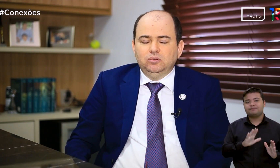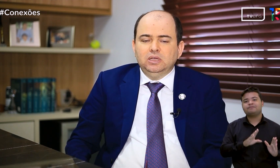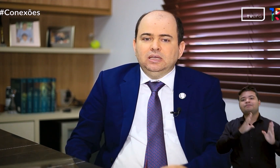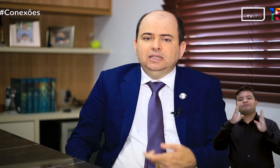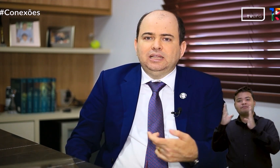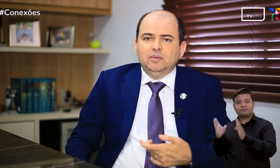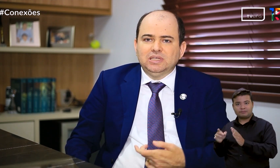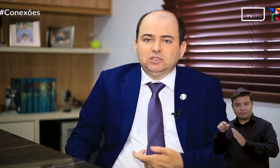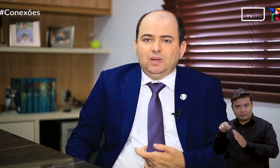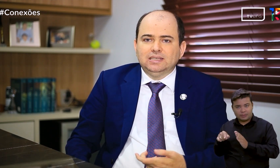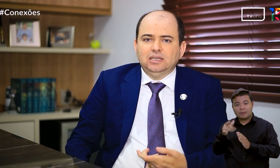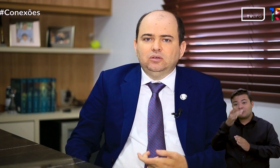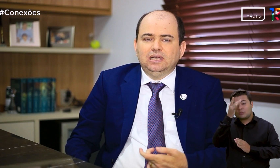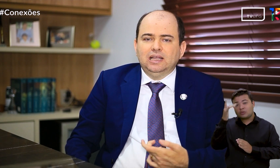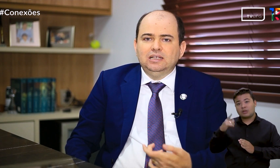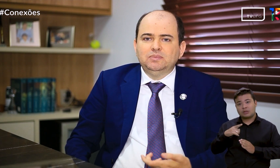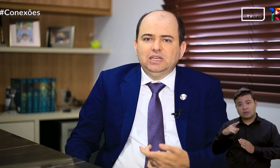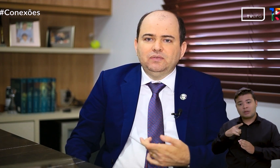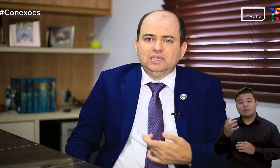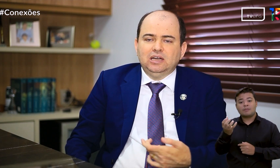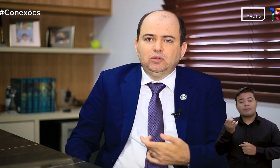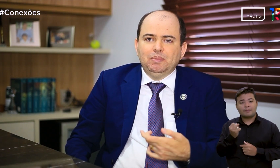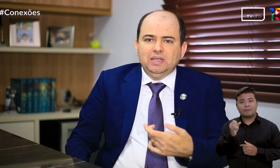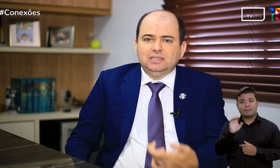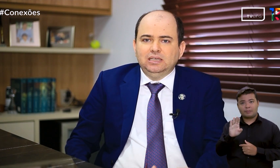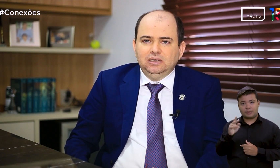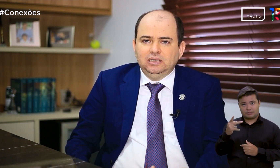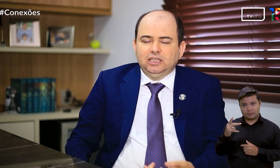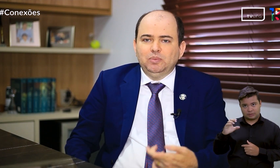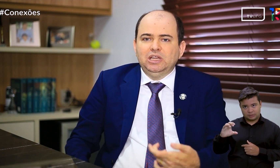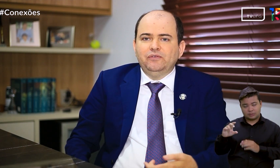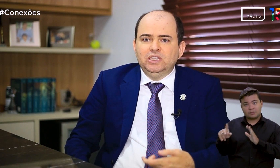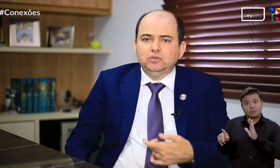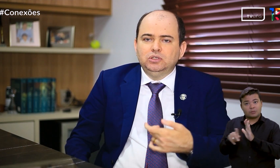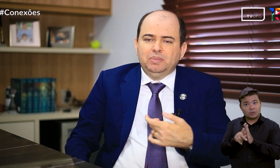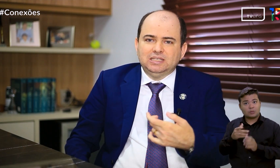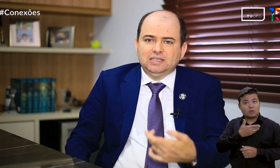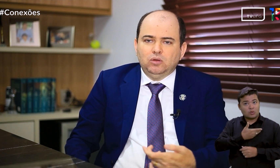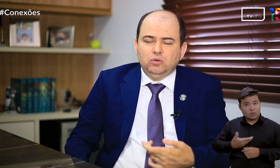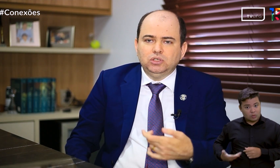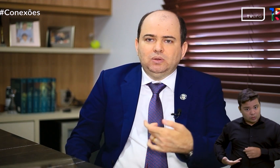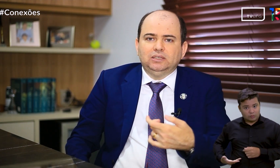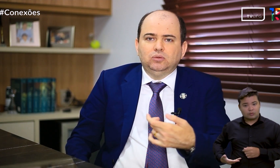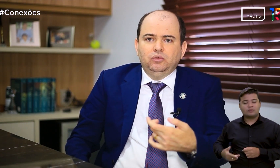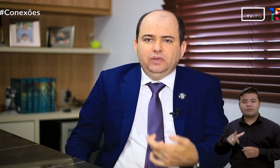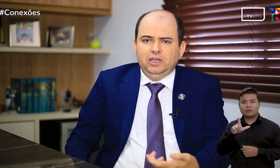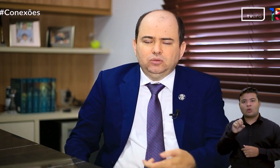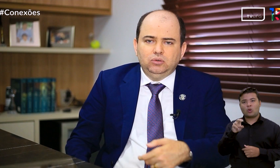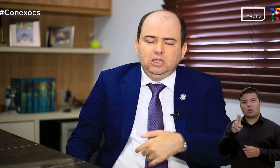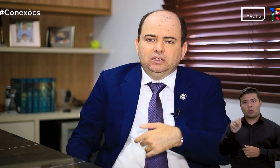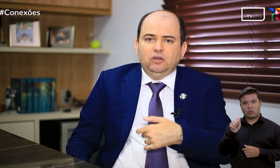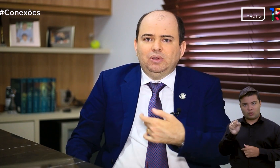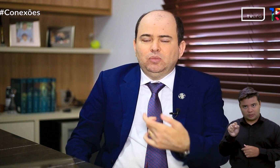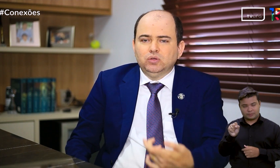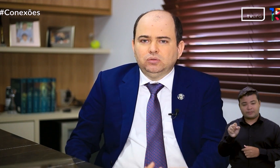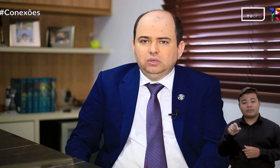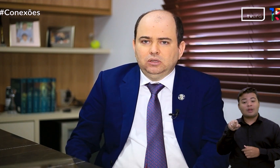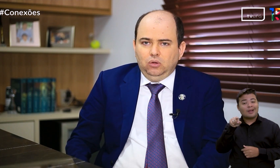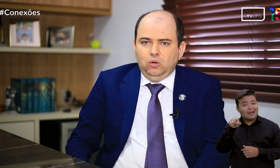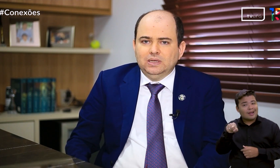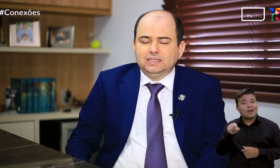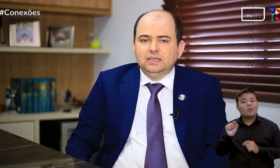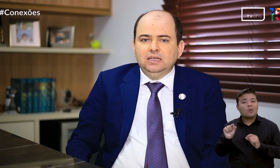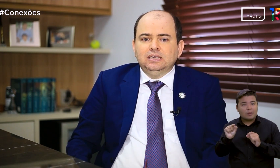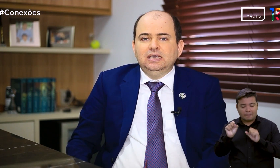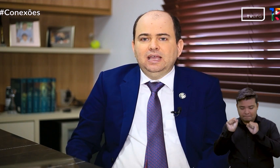emprego. E temos a situação daqueles beneficiários do BPC, que é do Benefício de Prestação Continuada do Governo, o famoso